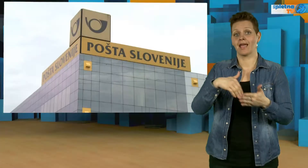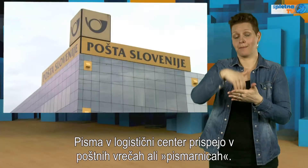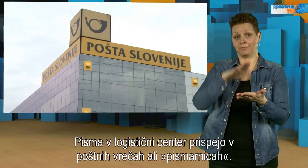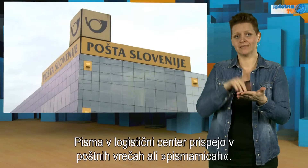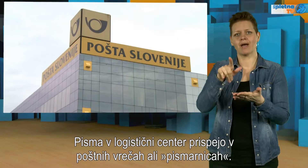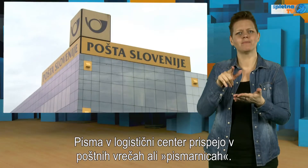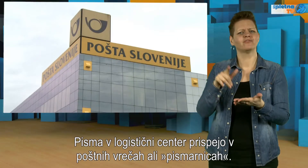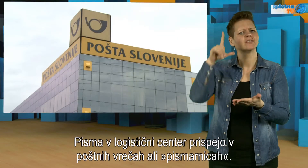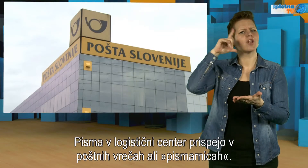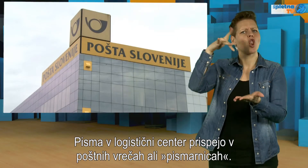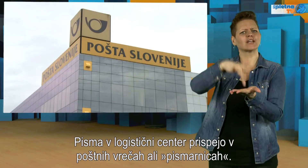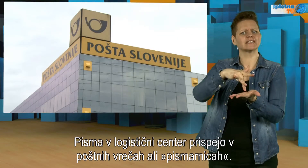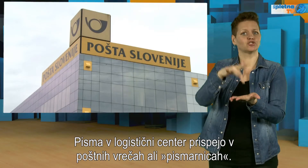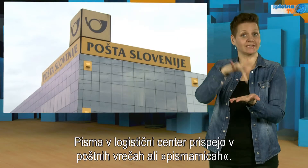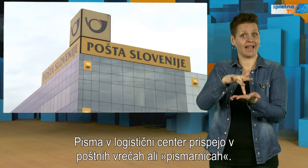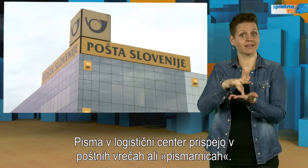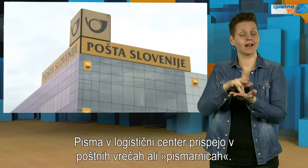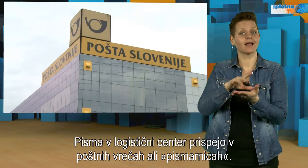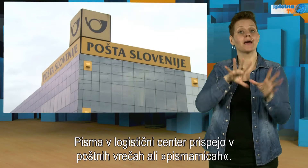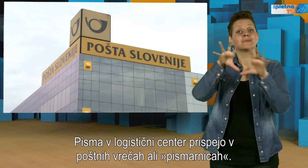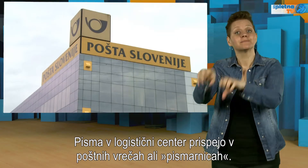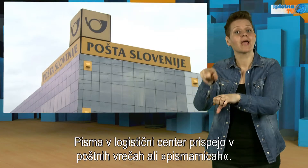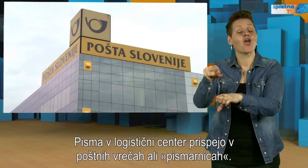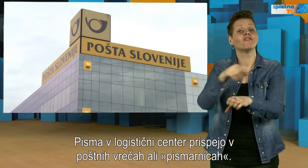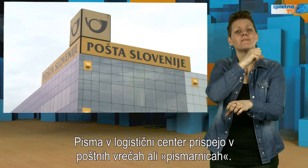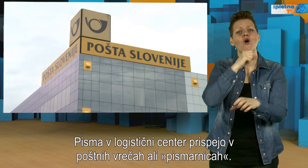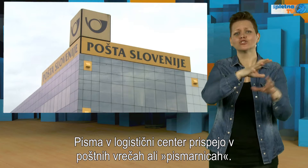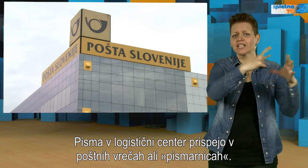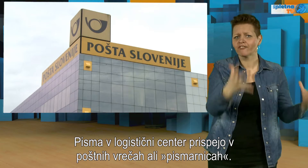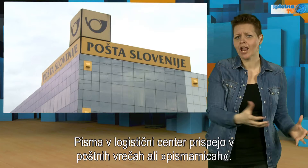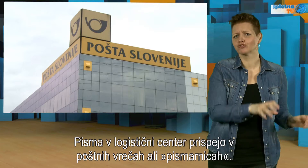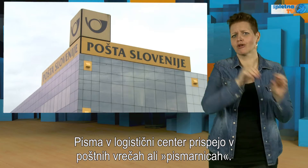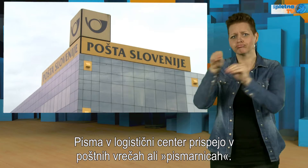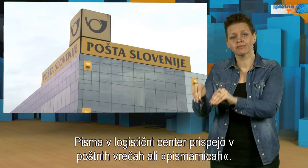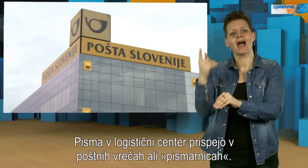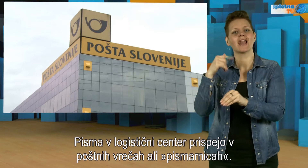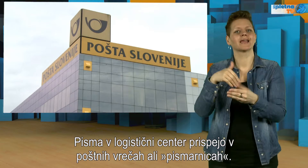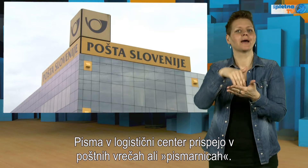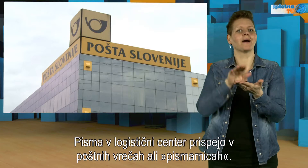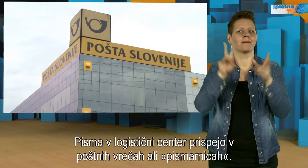Pisma v logistični centar prispejo v poštnih vrečah ali pismaricah.